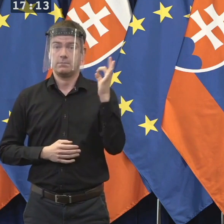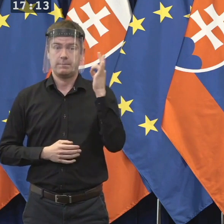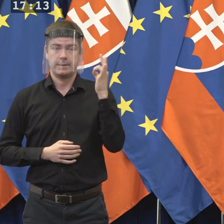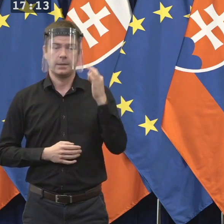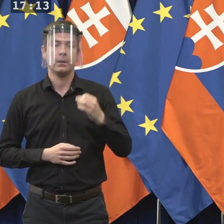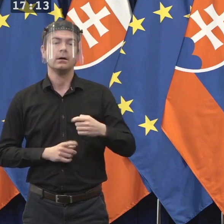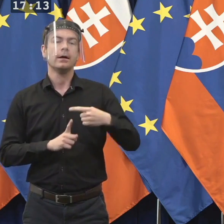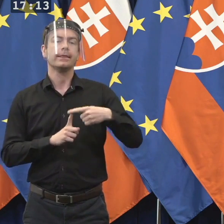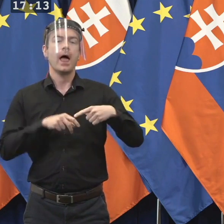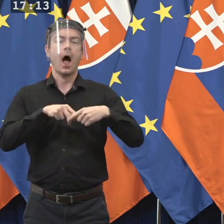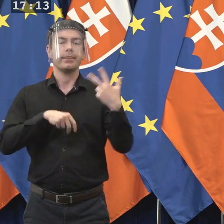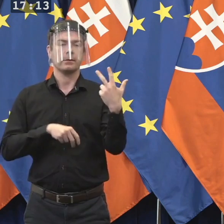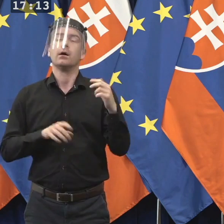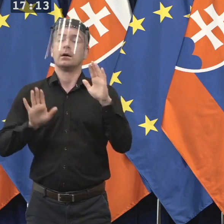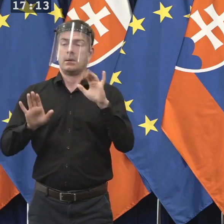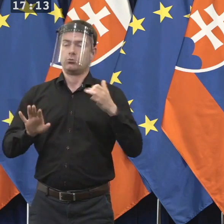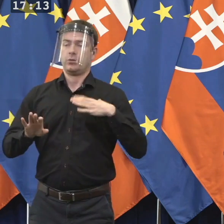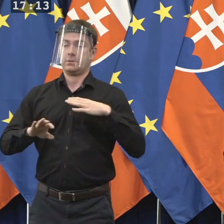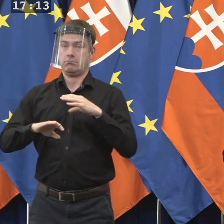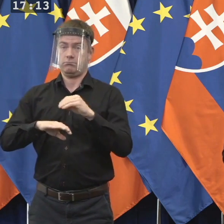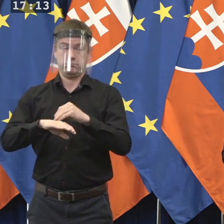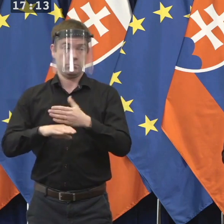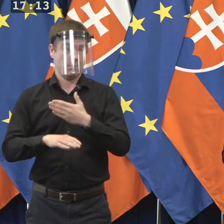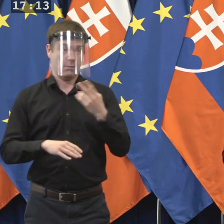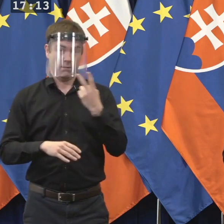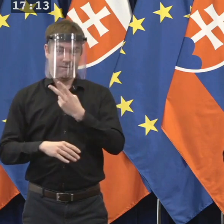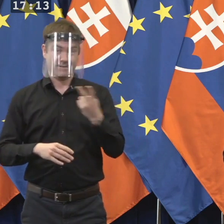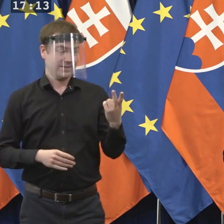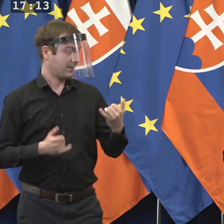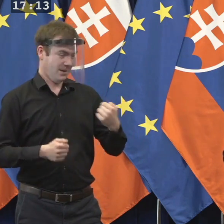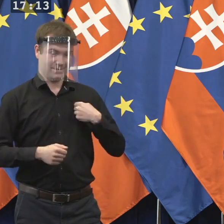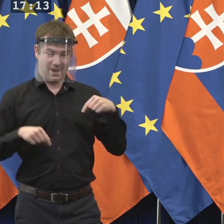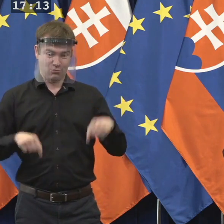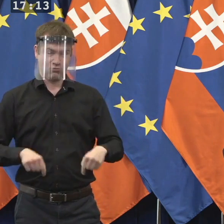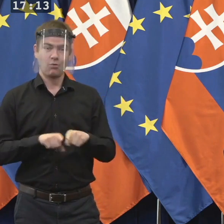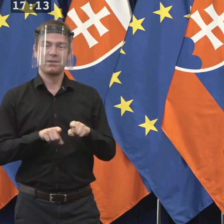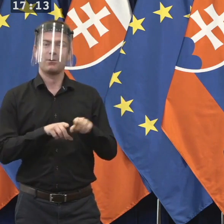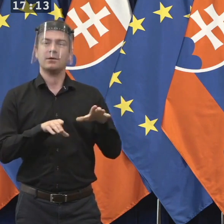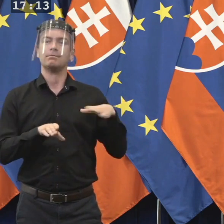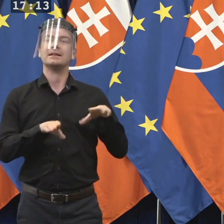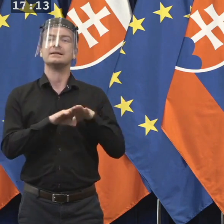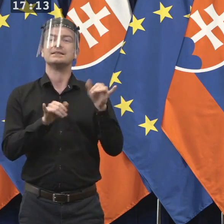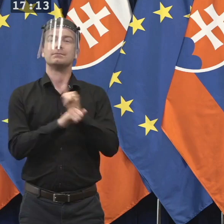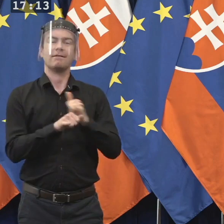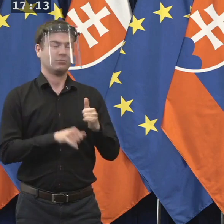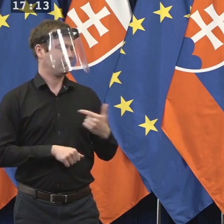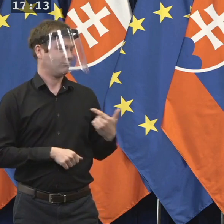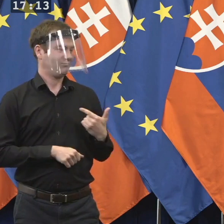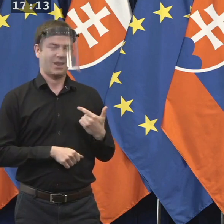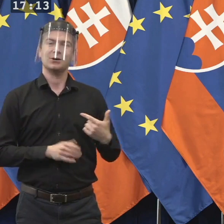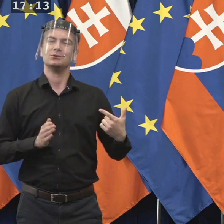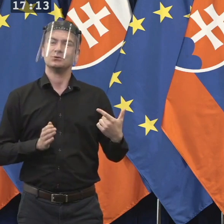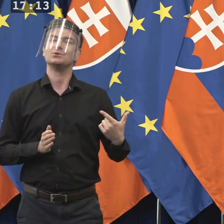Ale čo chcem povedať hlavne, vidíte nás tu spolu, aj s pani ministerko spravodlivosti. Je to súboj, súboj,